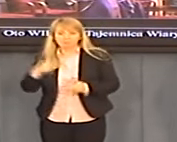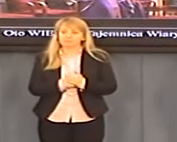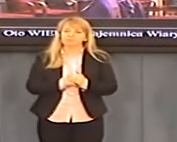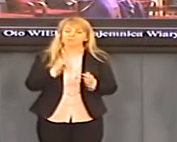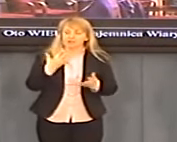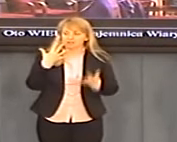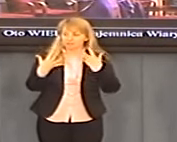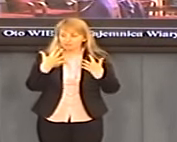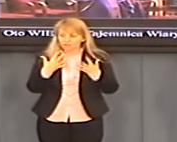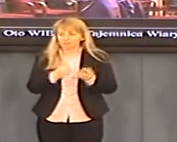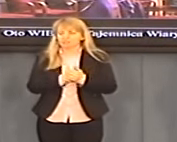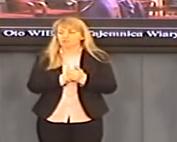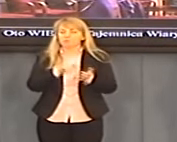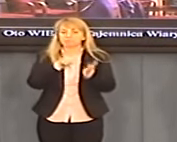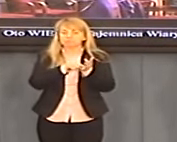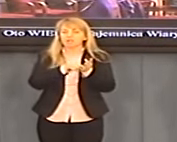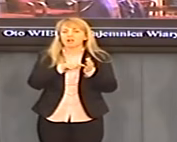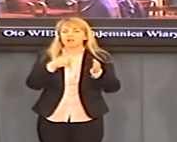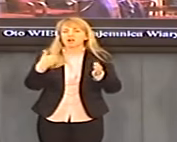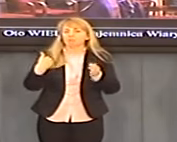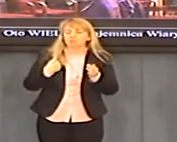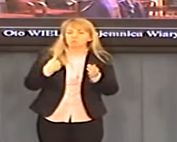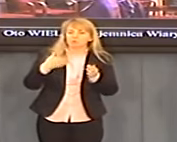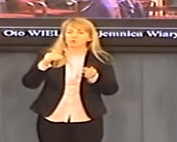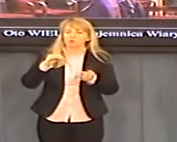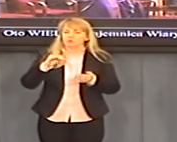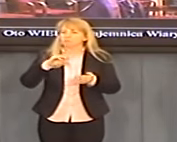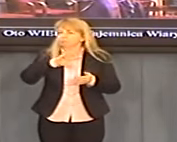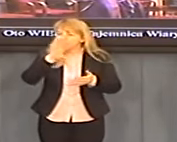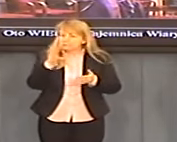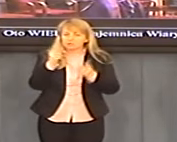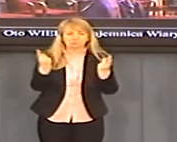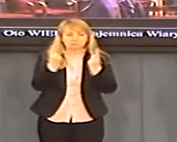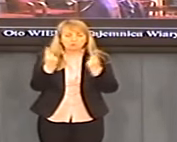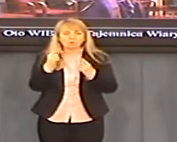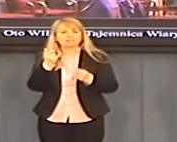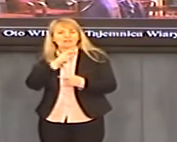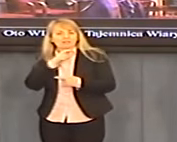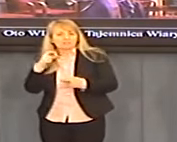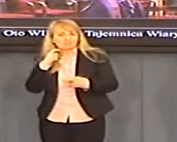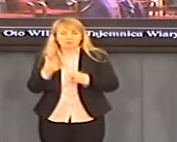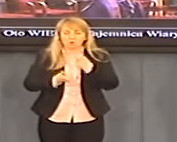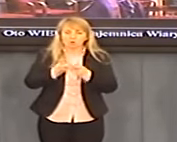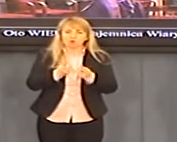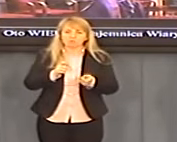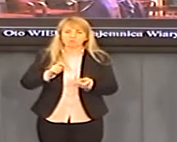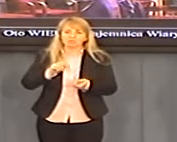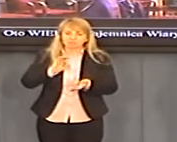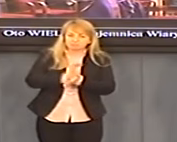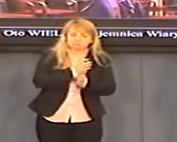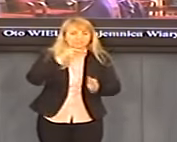fakt znęcania się poniżania duchownych księży,